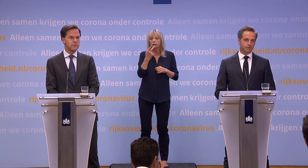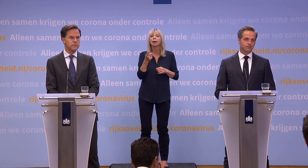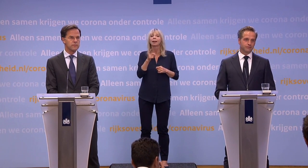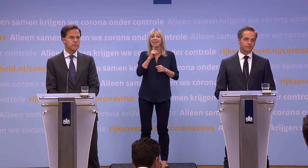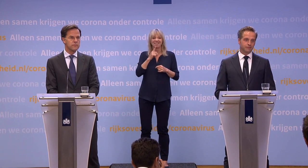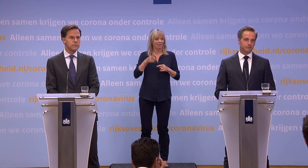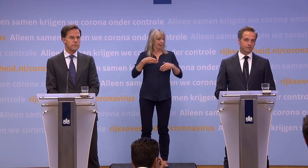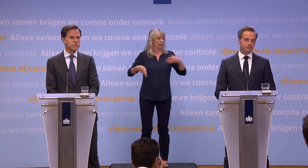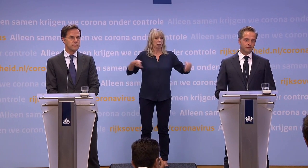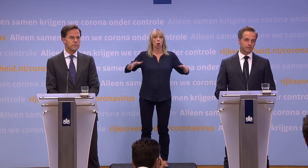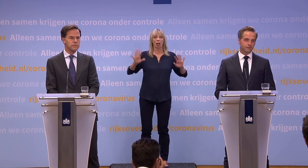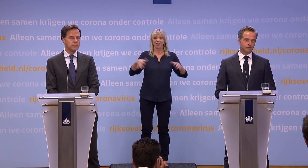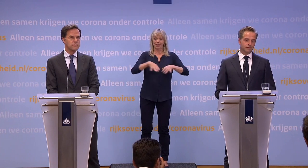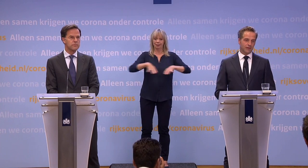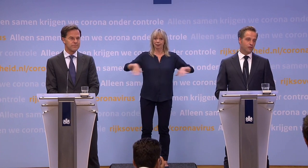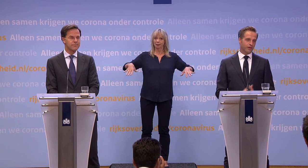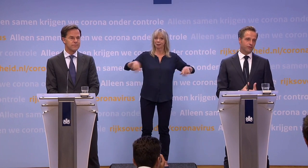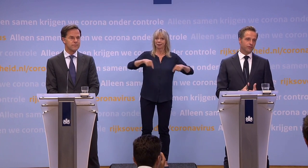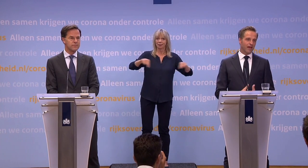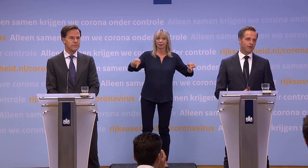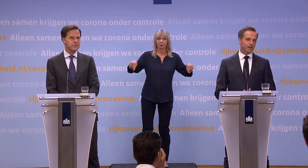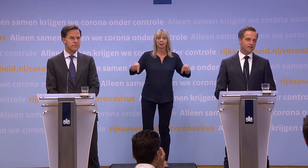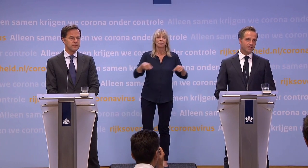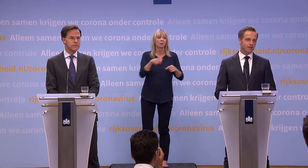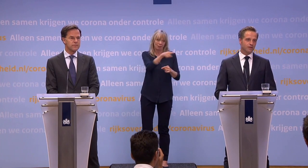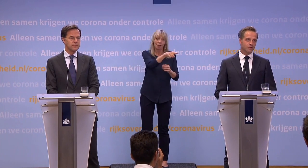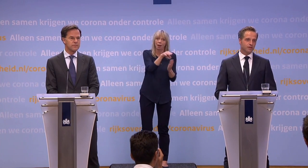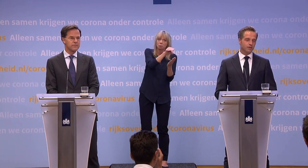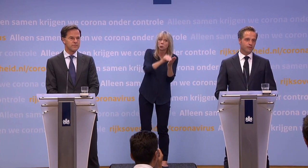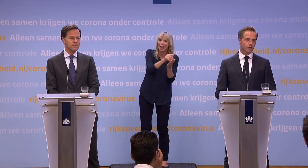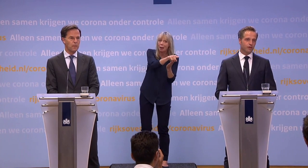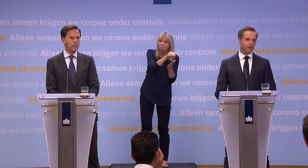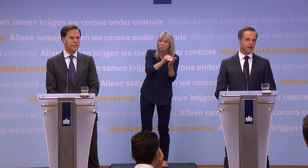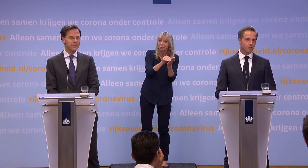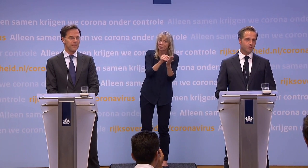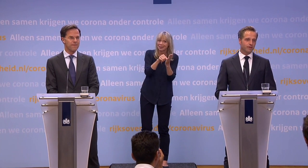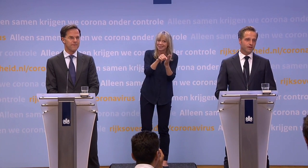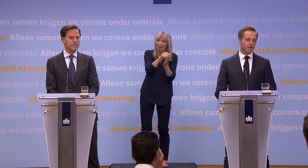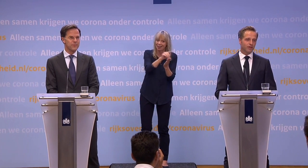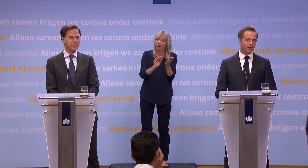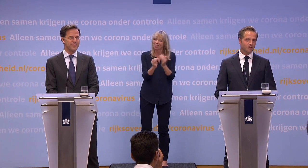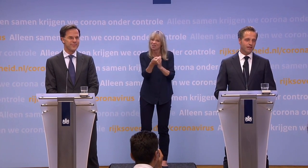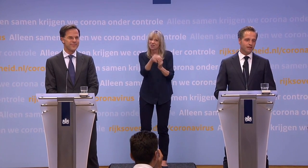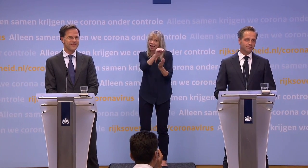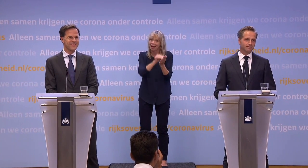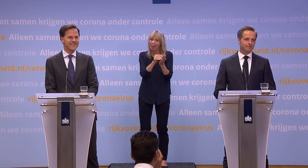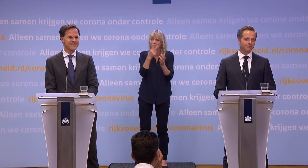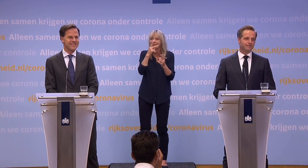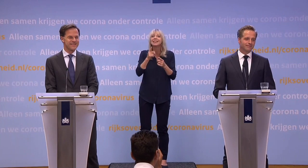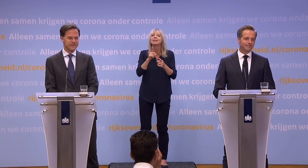terras in mijn buurt gezeten... ...die worden dan gecontacteerd, als ik het goed heb. En u heeft natuurlijk die app dan geïnstalleerd, dus dan wordt het ook via die app in beeld gebracht.